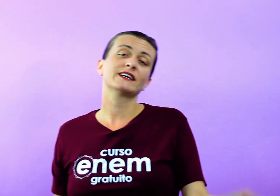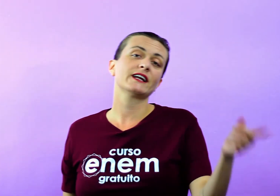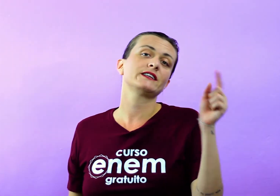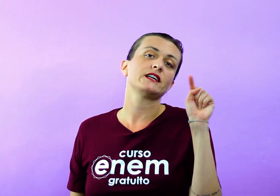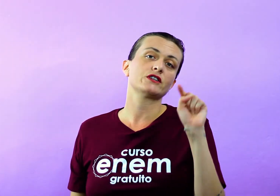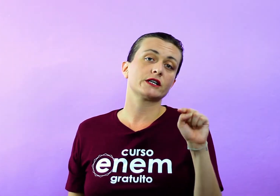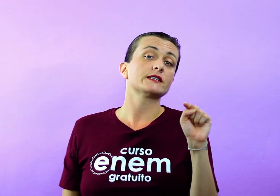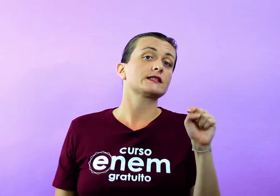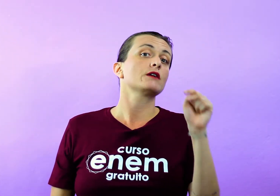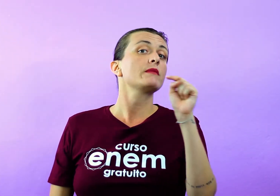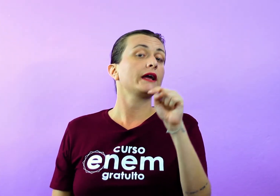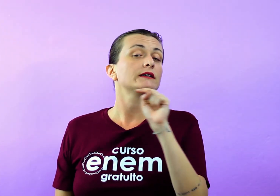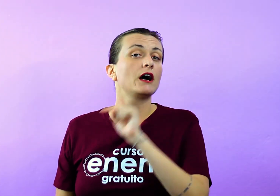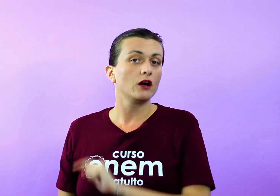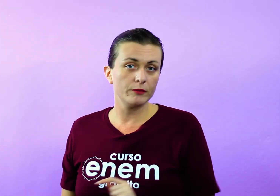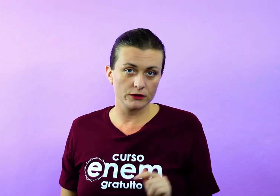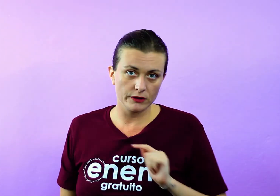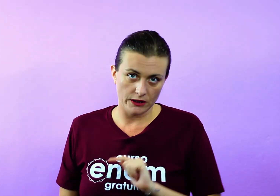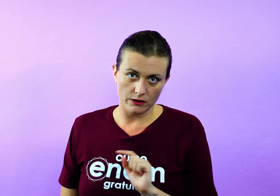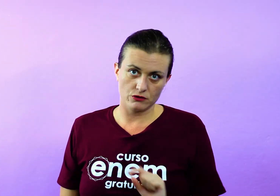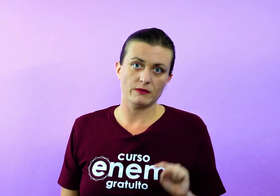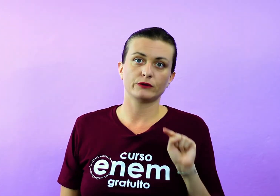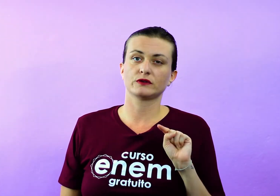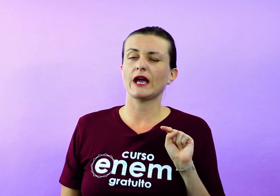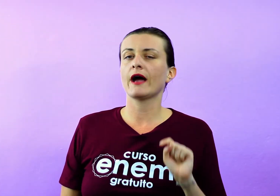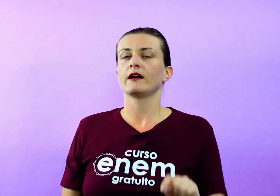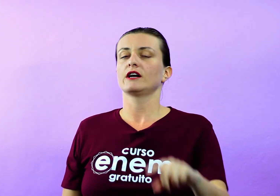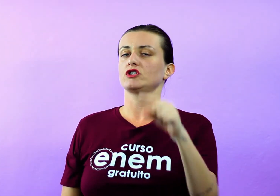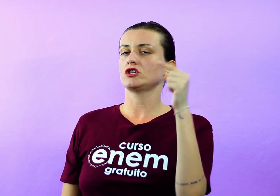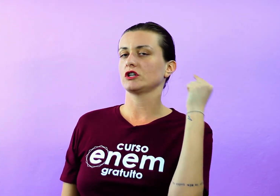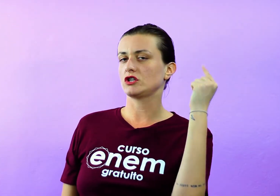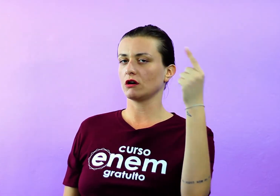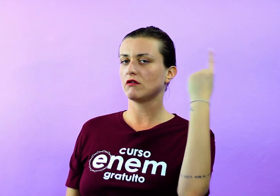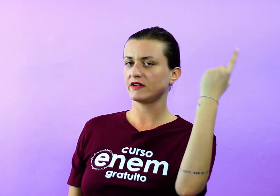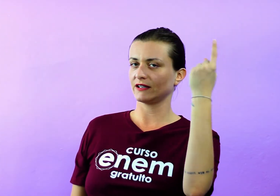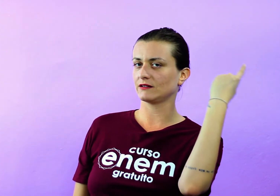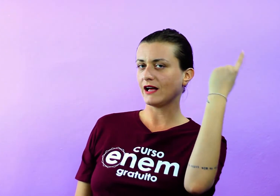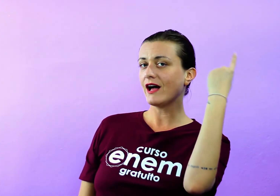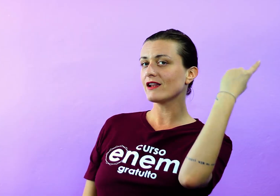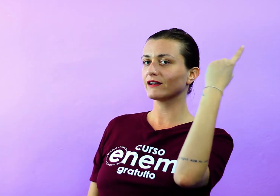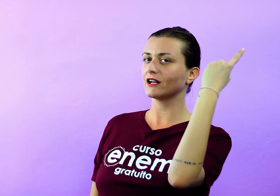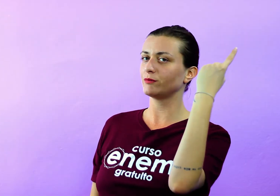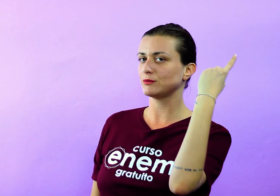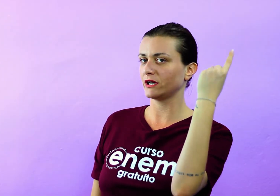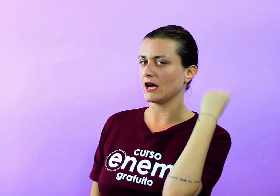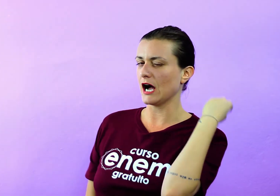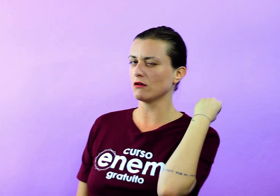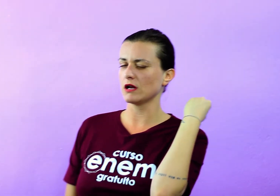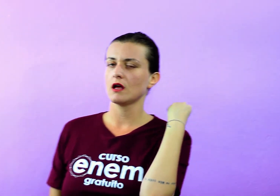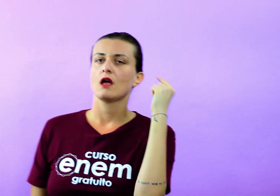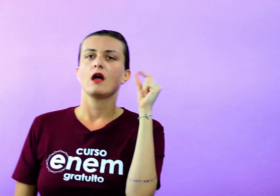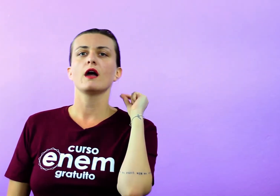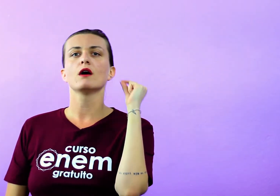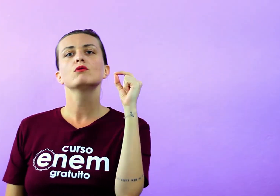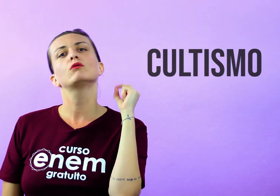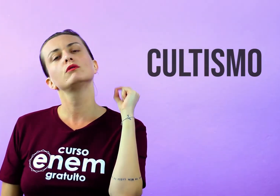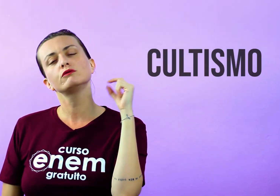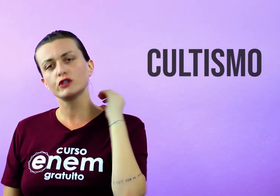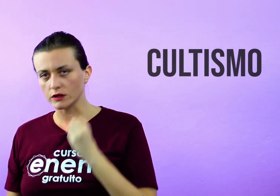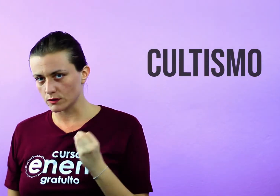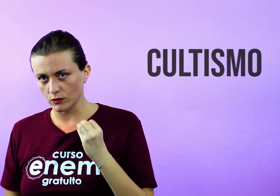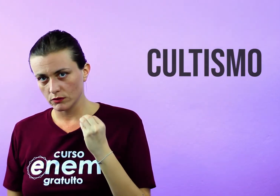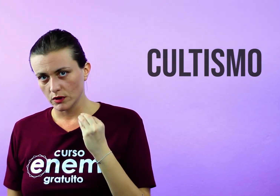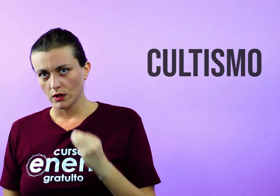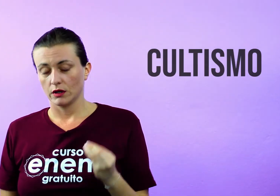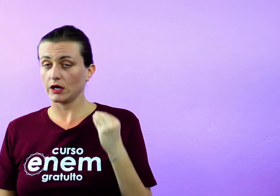Uma das características também da obra do Gregório de Matos Guerra, a gente já tinha conversado lá naquela primeira aula, é o